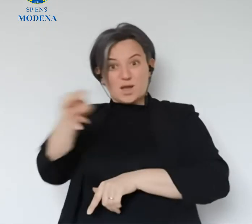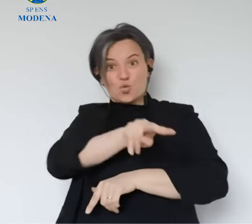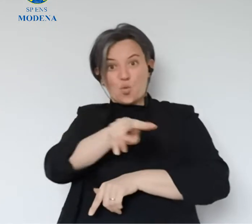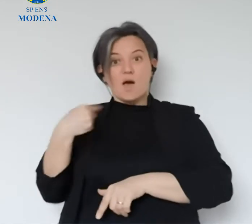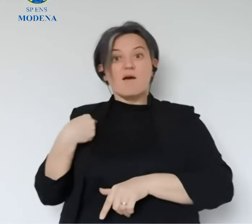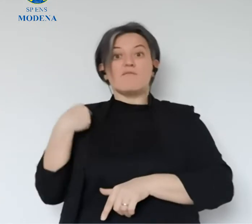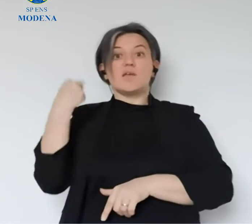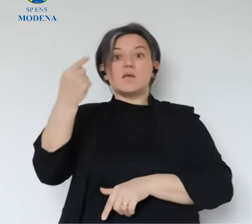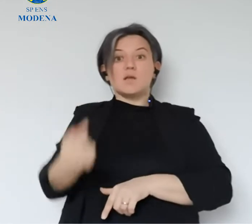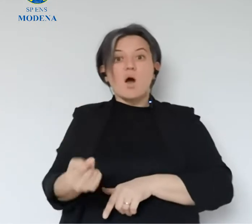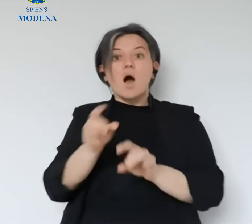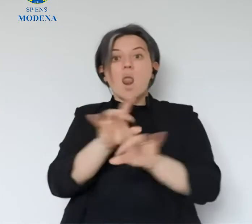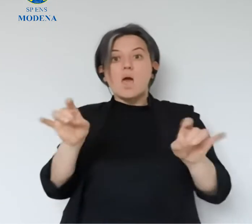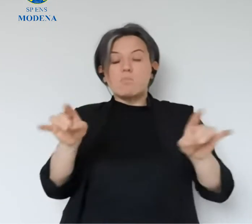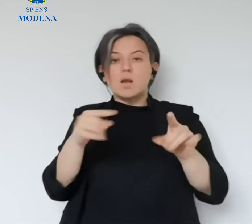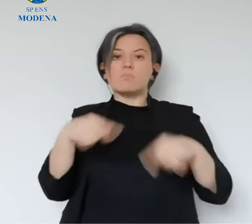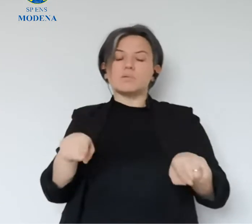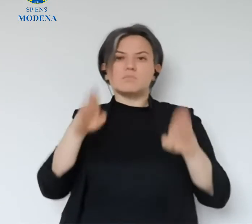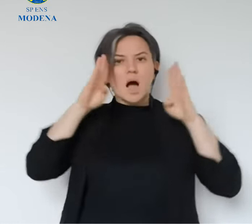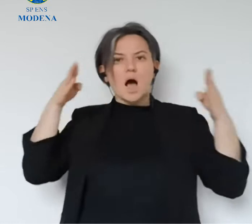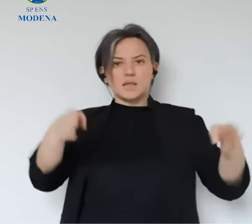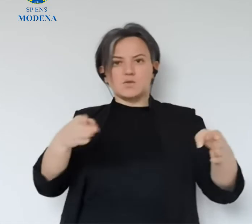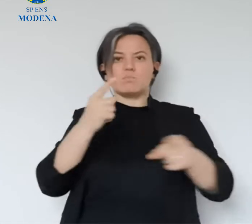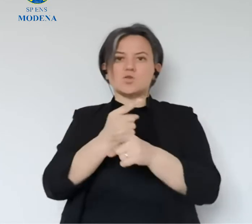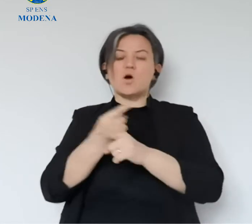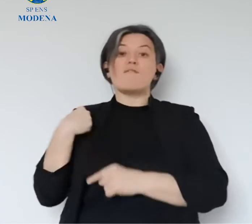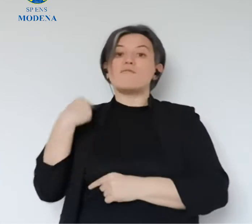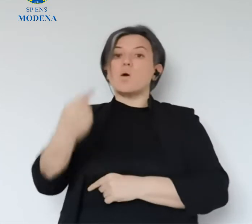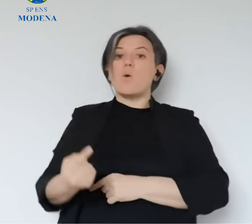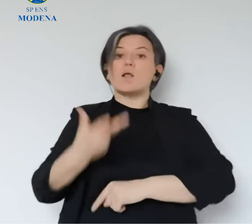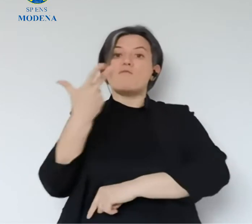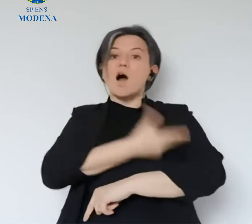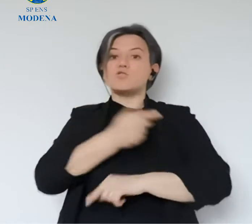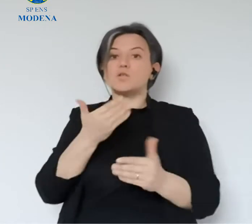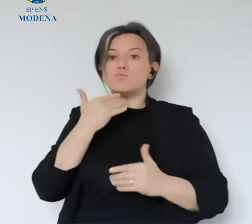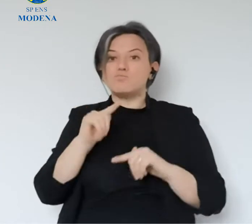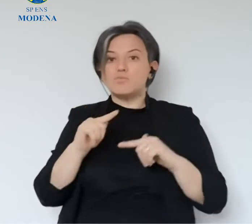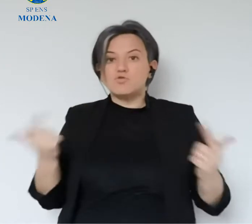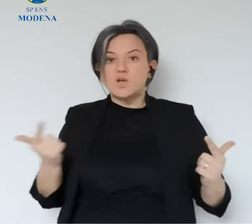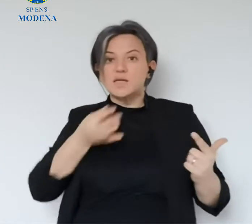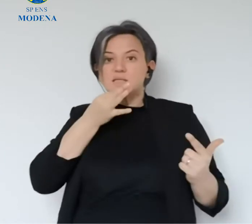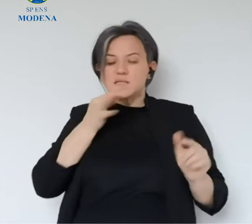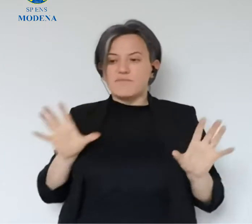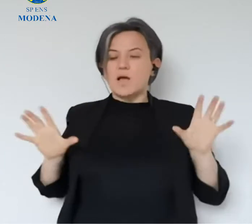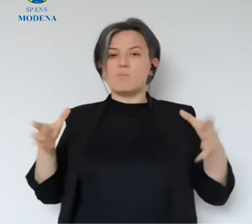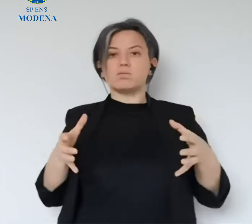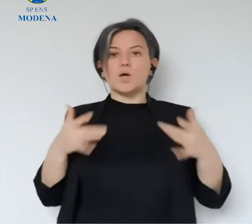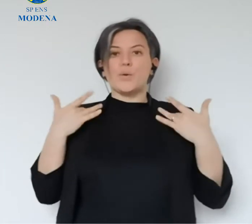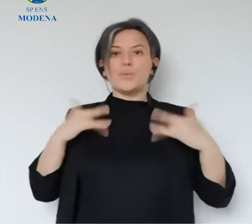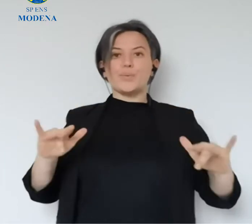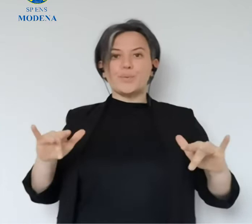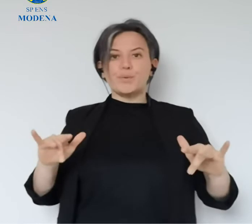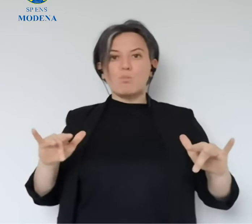dall'altro punto di vista dobbiamo anche immaginare che sapete bene che fino a che non c'è un vaccino in campo o